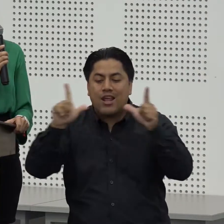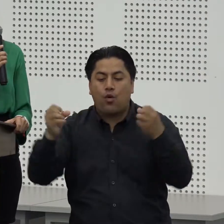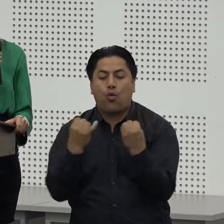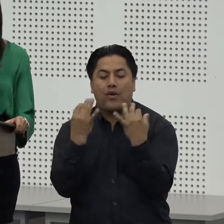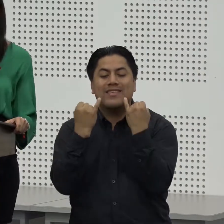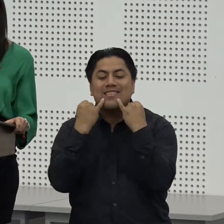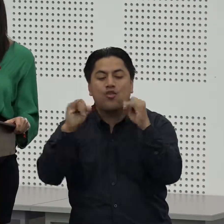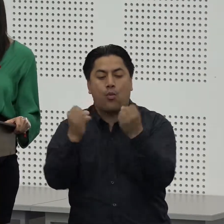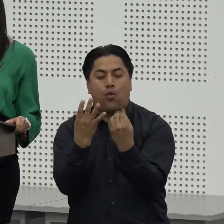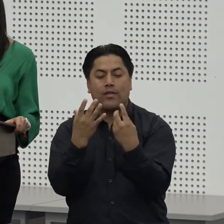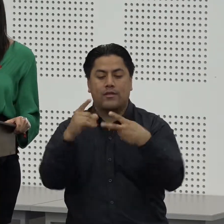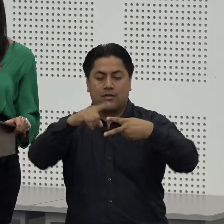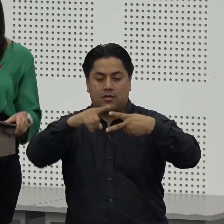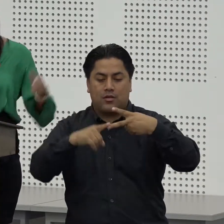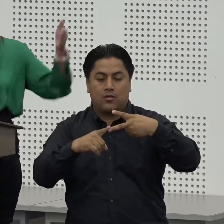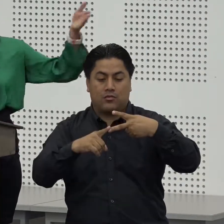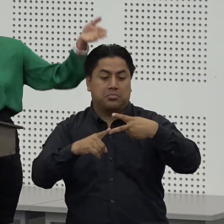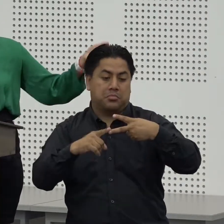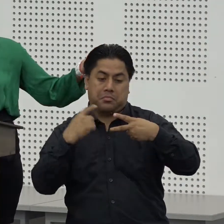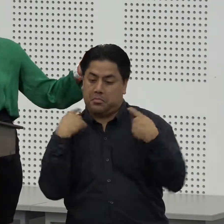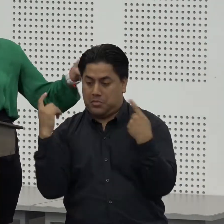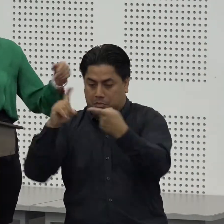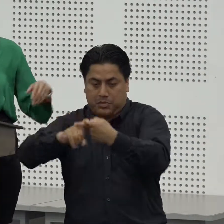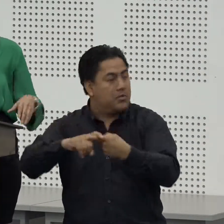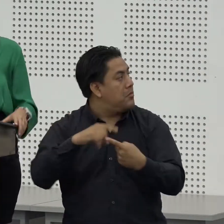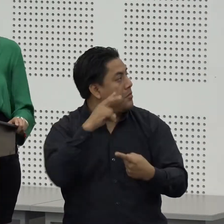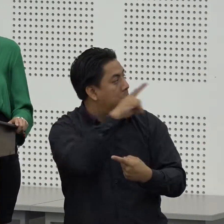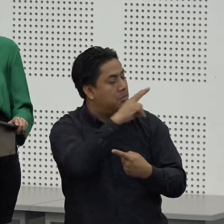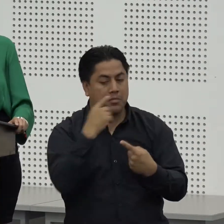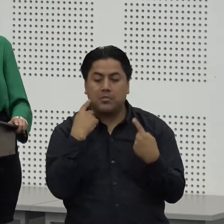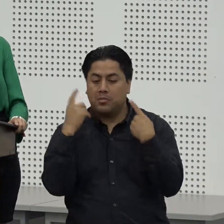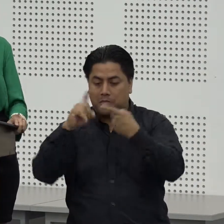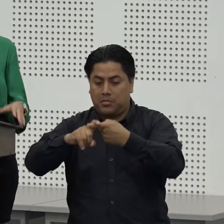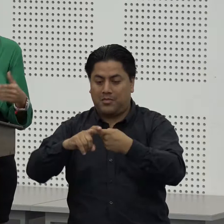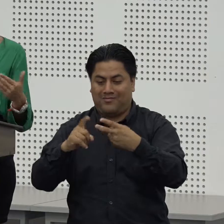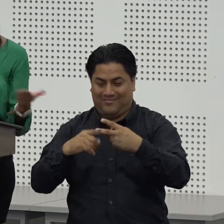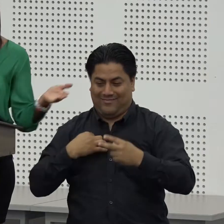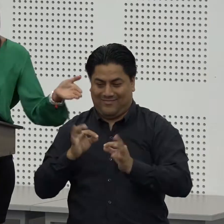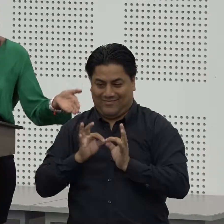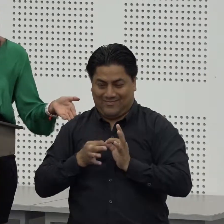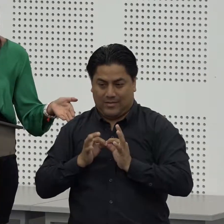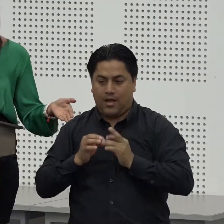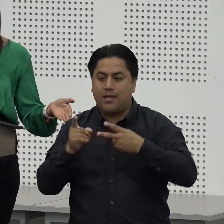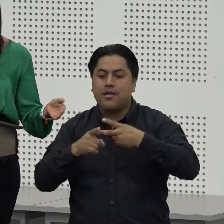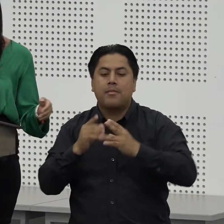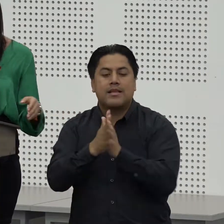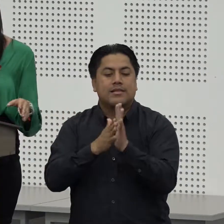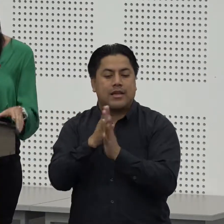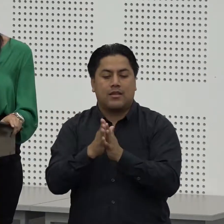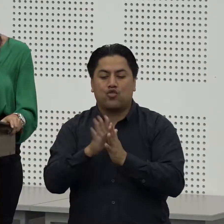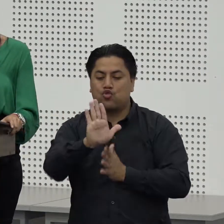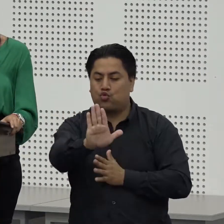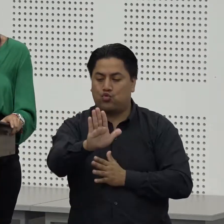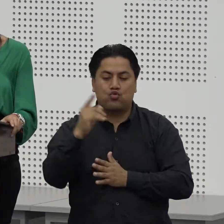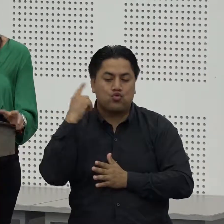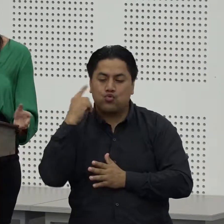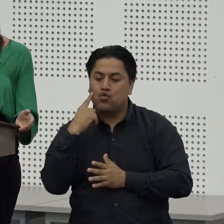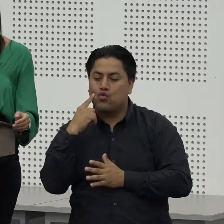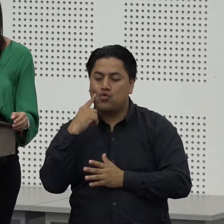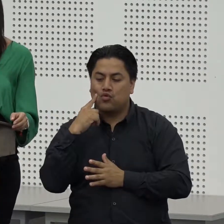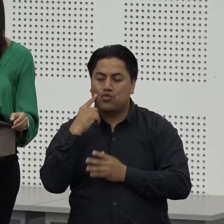en este caso el castellano y como lo ven aquí el compañero el intérprete que es la lengua de señas ¿sí? también